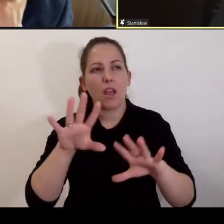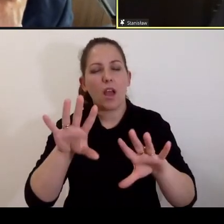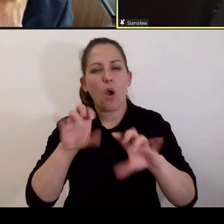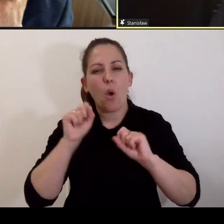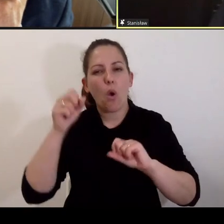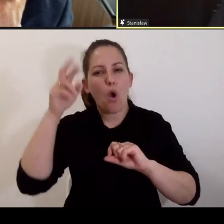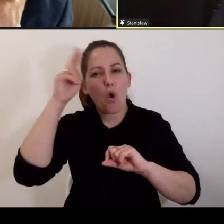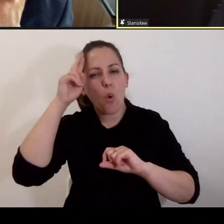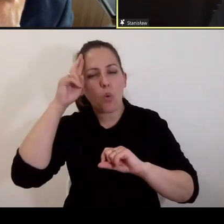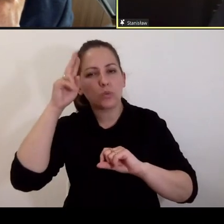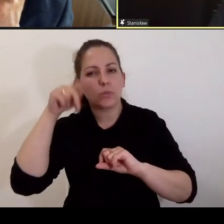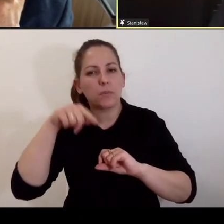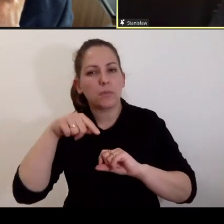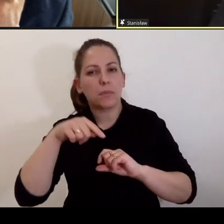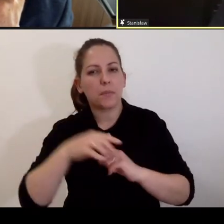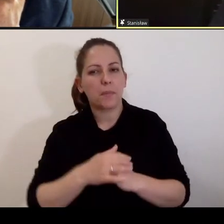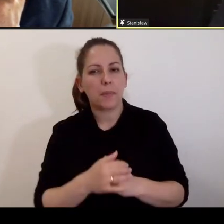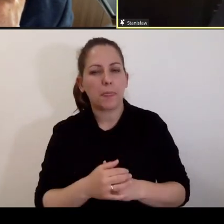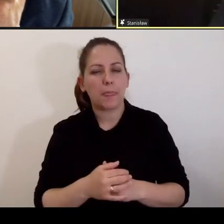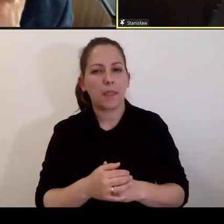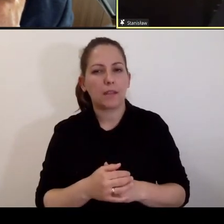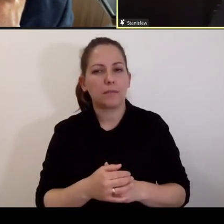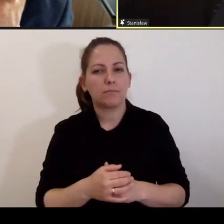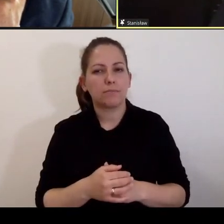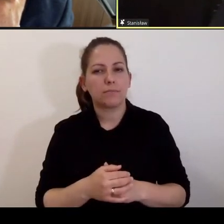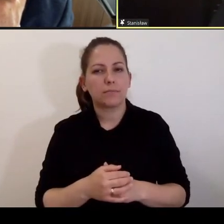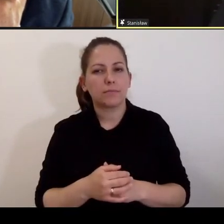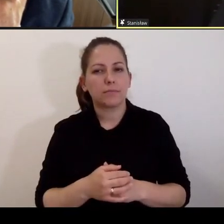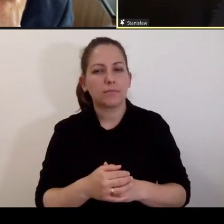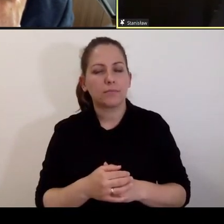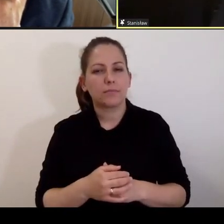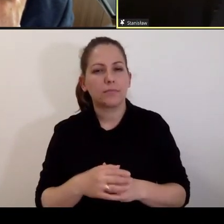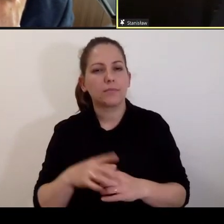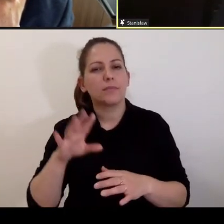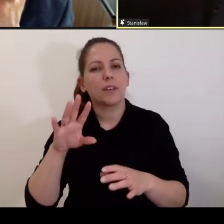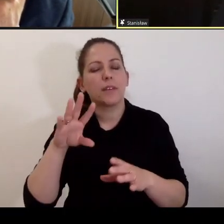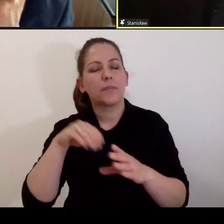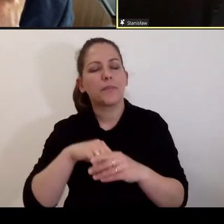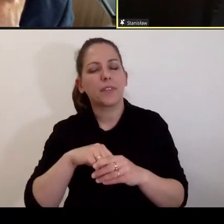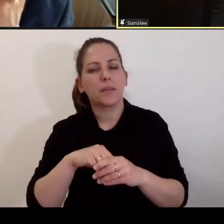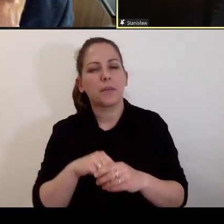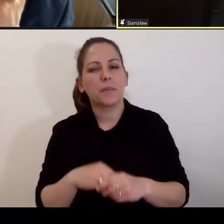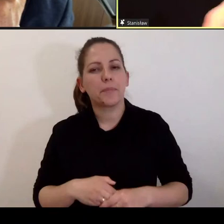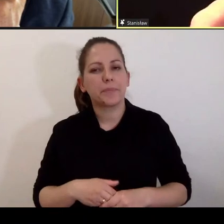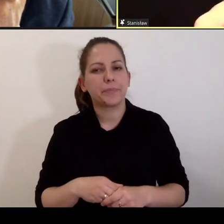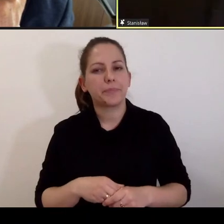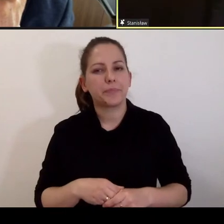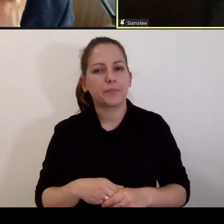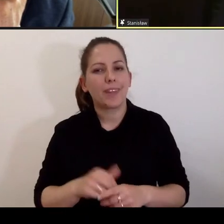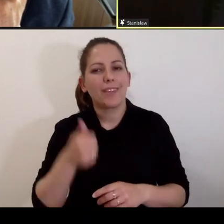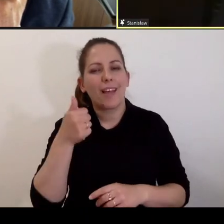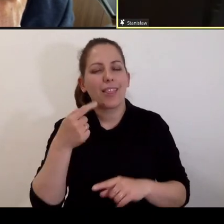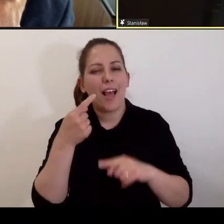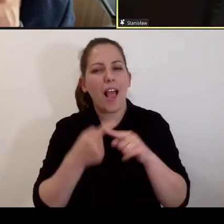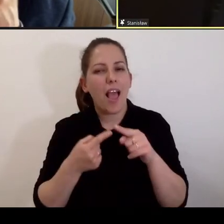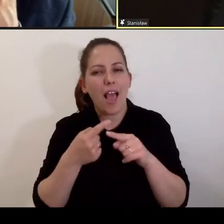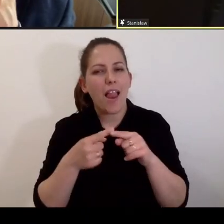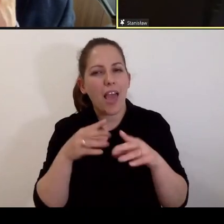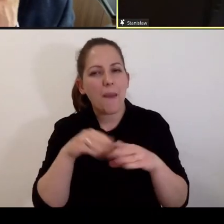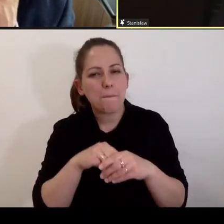taka pewna przesłanka składająca się na jeden z elementów